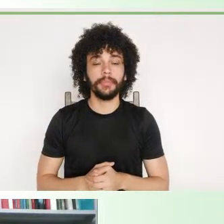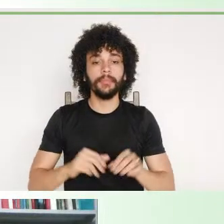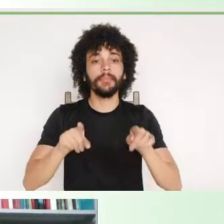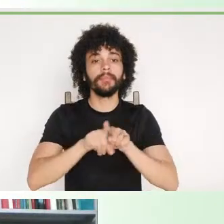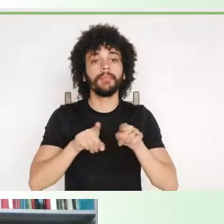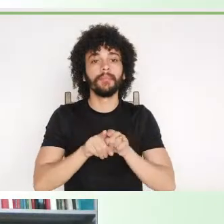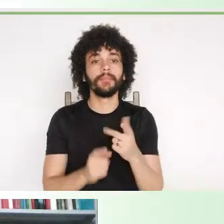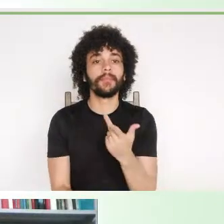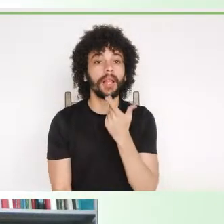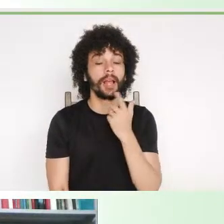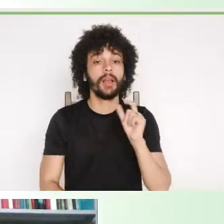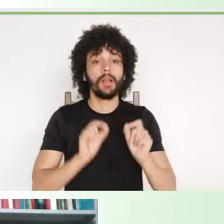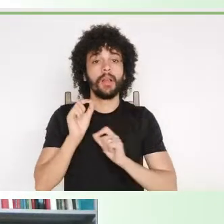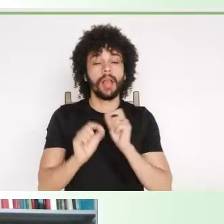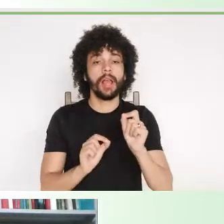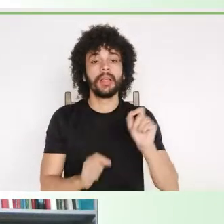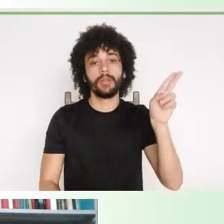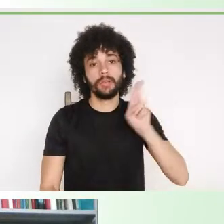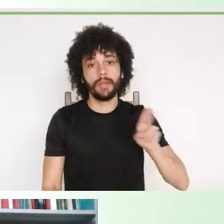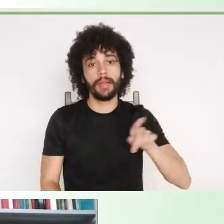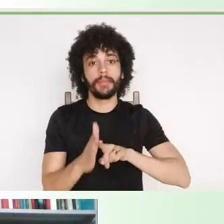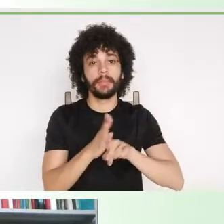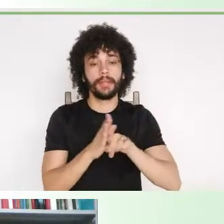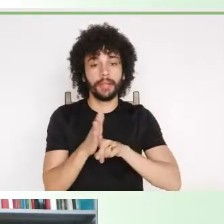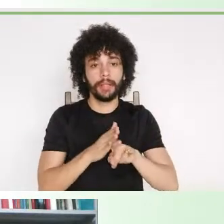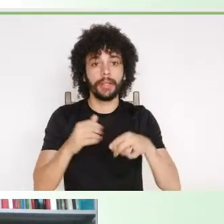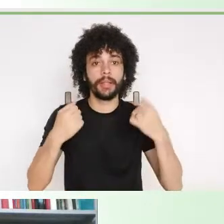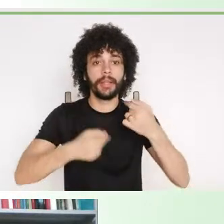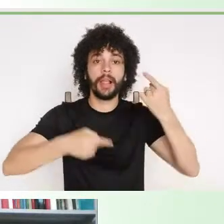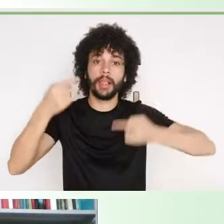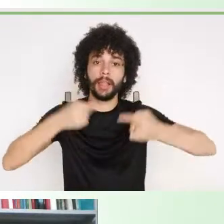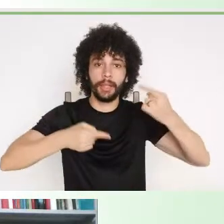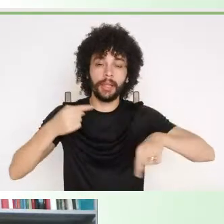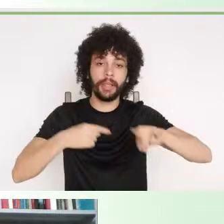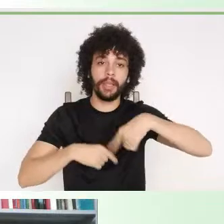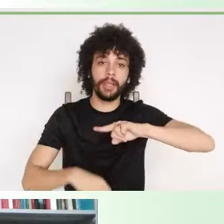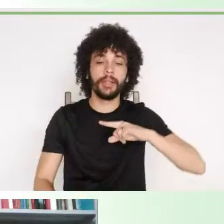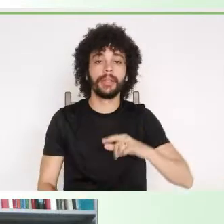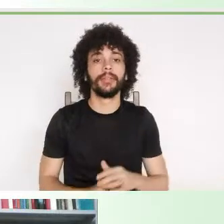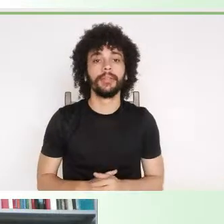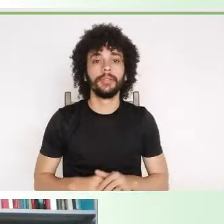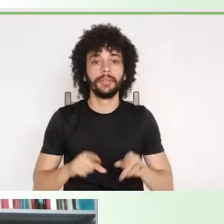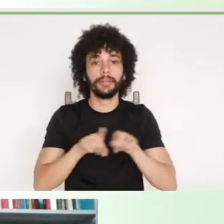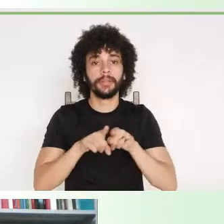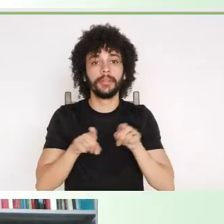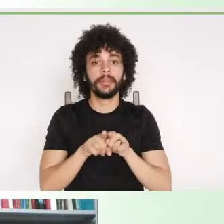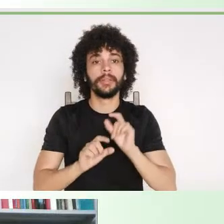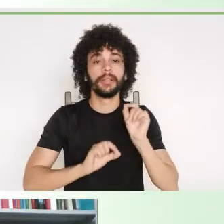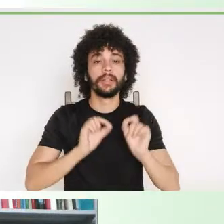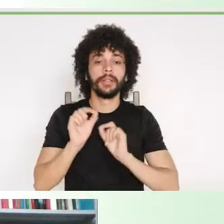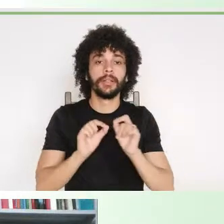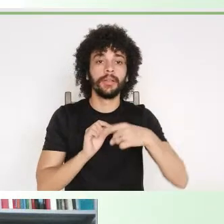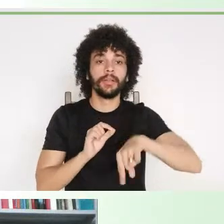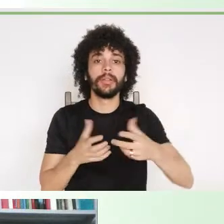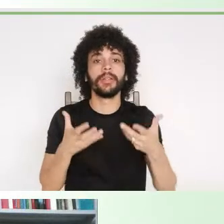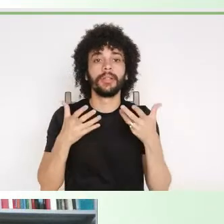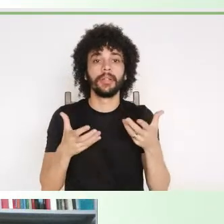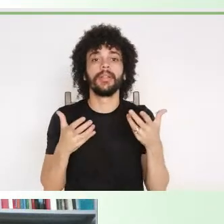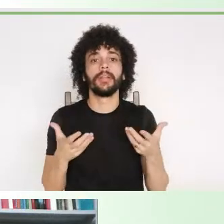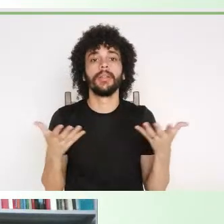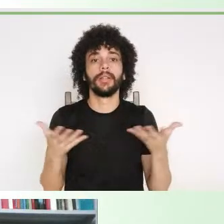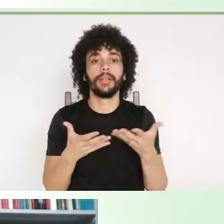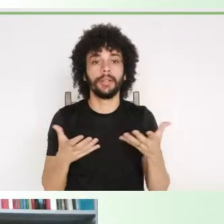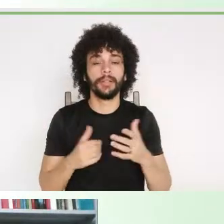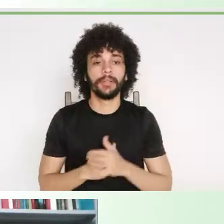universidades e os pesquisadores devem marcar presença nos debates de quem somos, quem nos servimos e o que queremos para o nosso tempo e o nosso